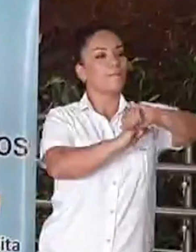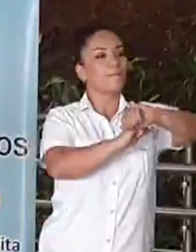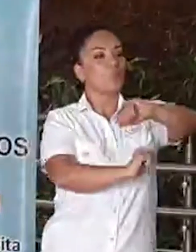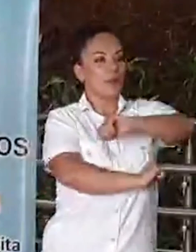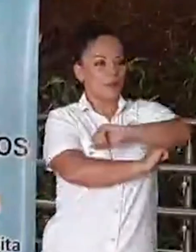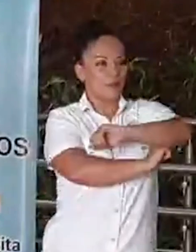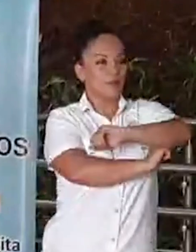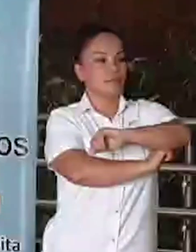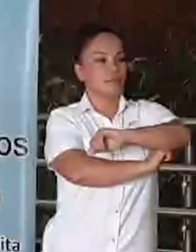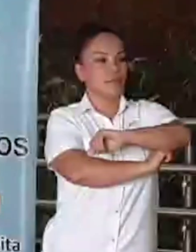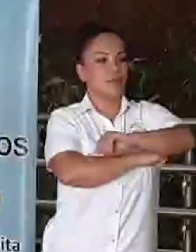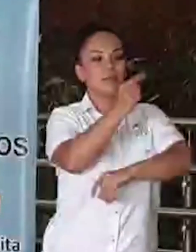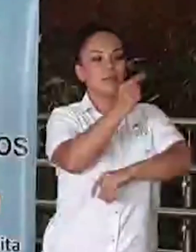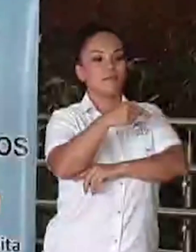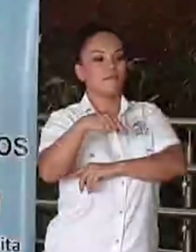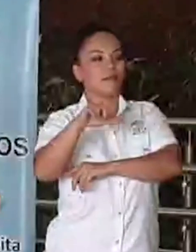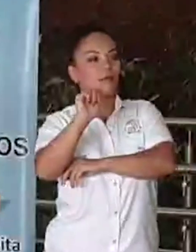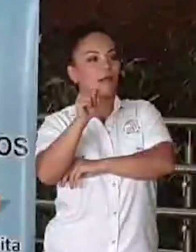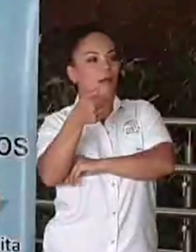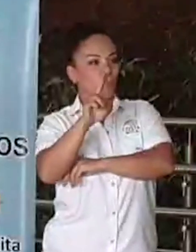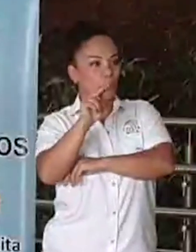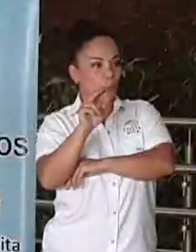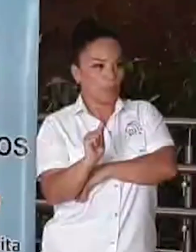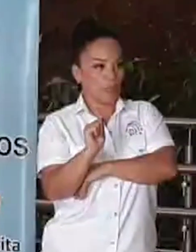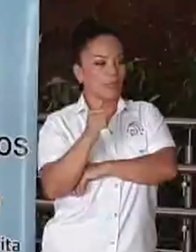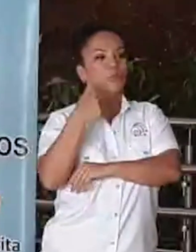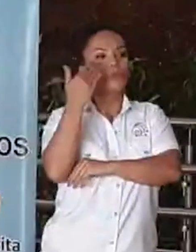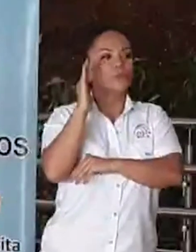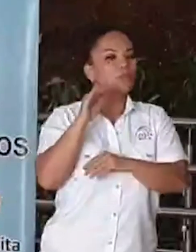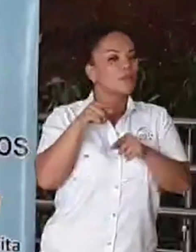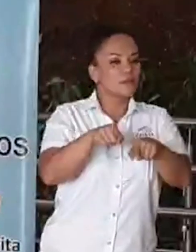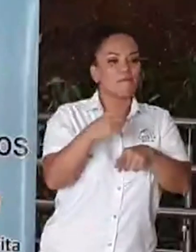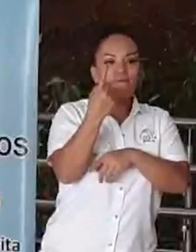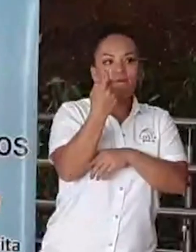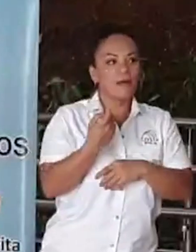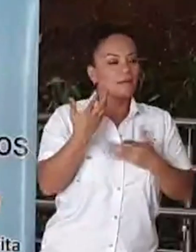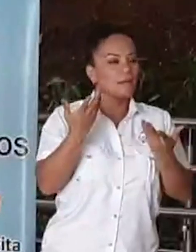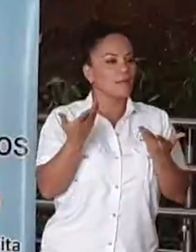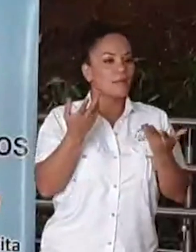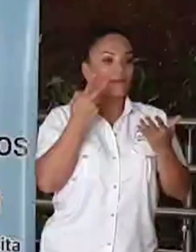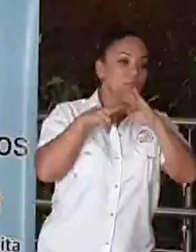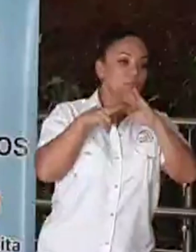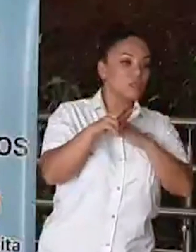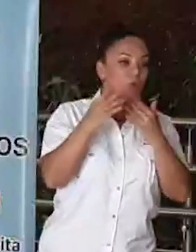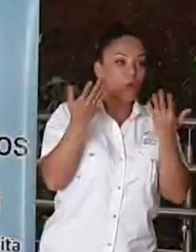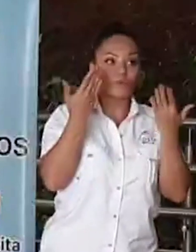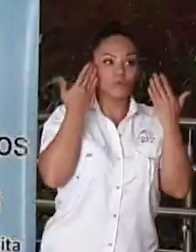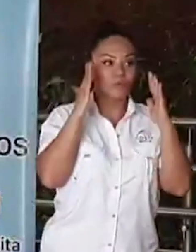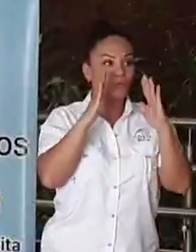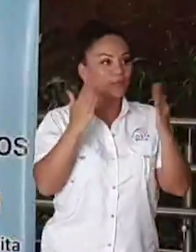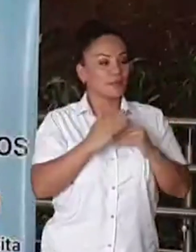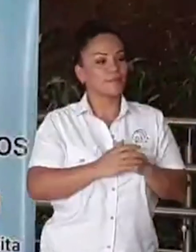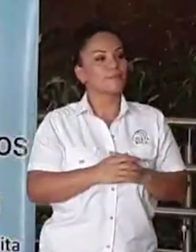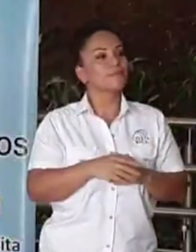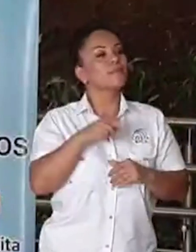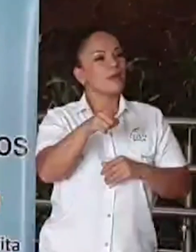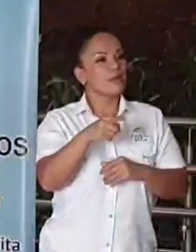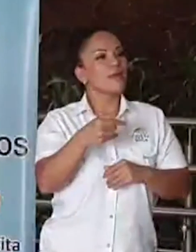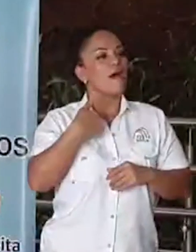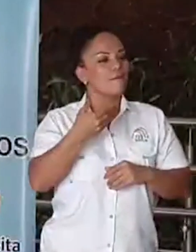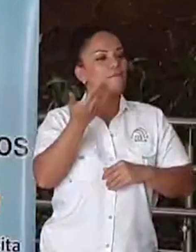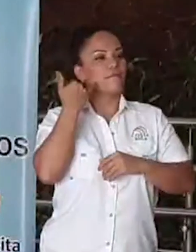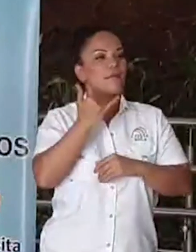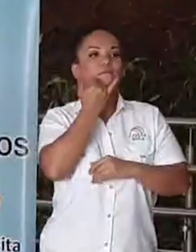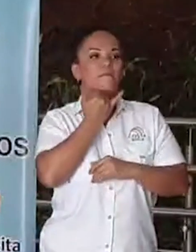sobre Quebrada Laguna, que yo no sé si fue por falta de visión o qué, que había unas fallas